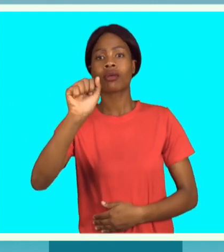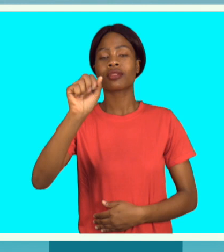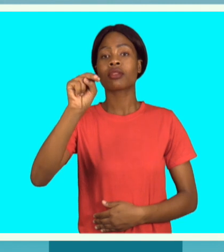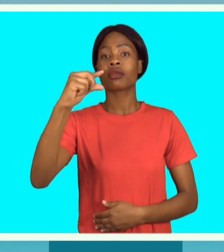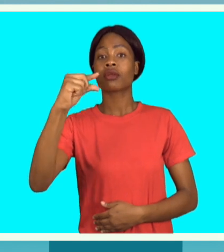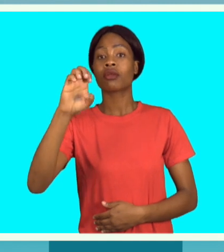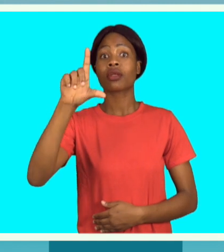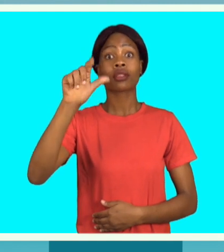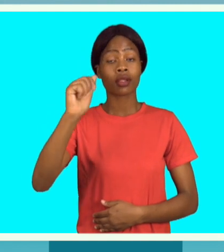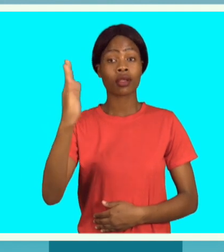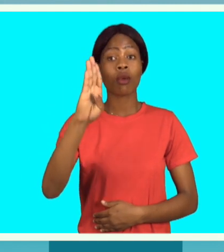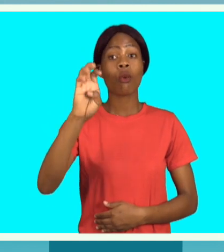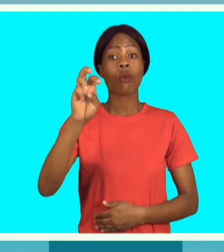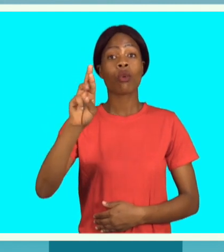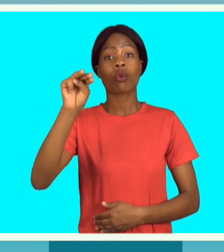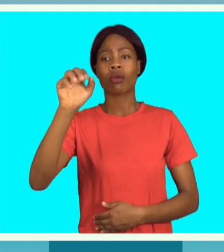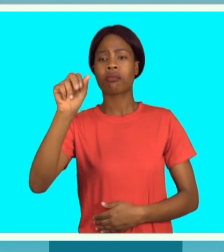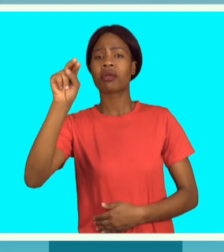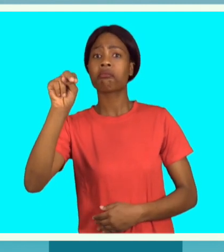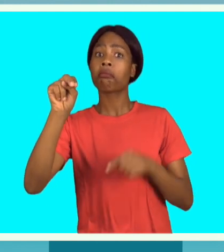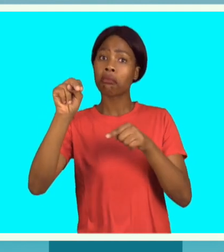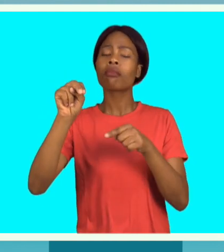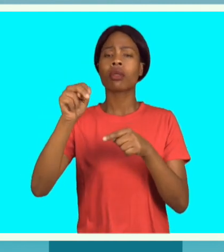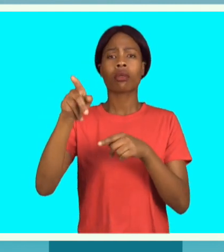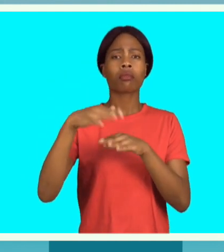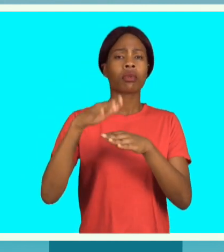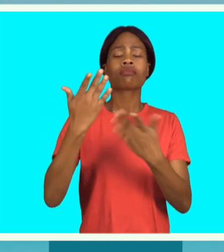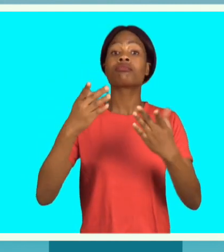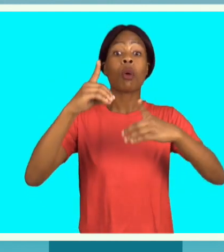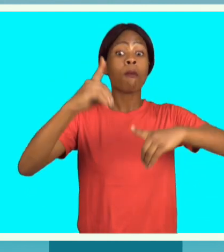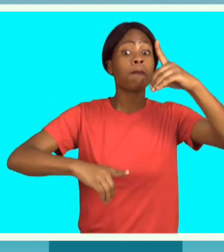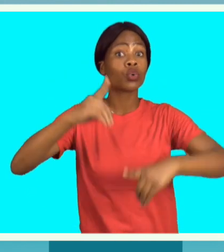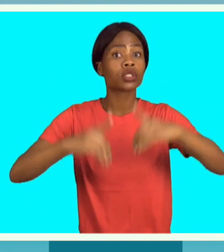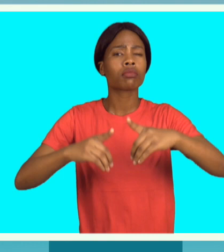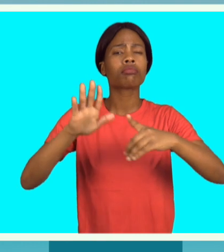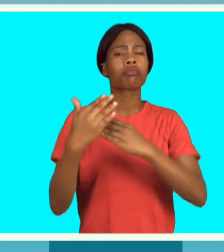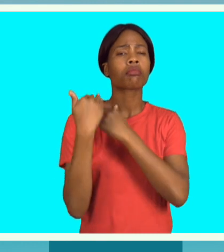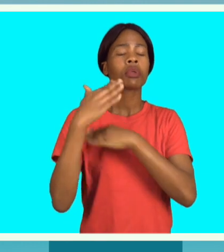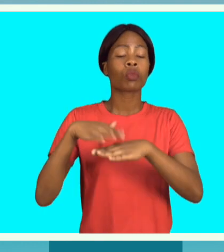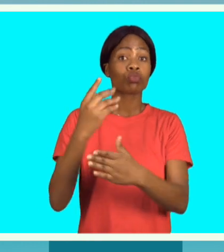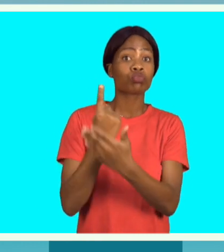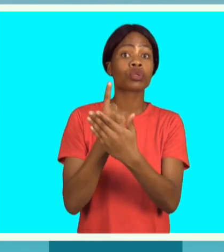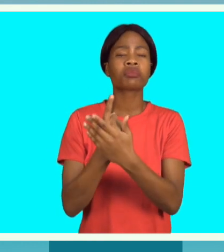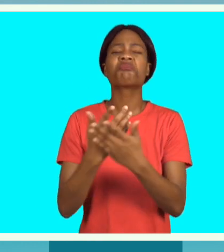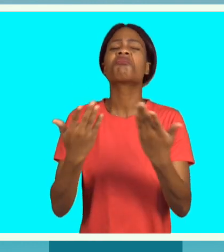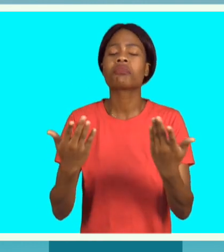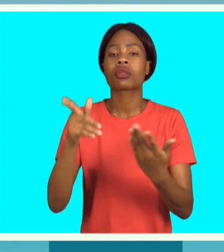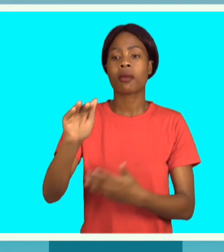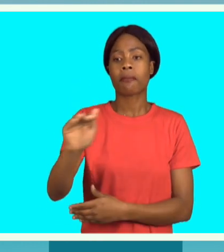do Unicef, os diretores políticos desempenham um papel fundamental na garantia da inclusão social da pessoa